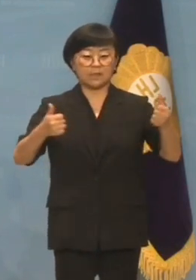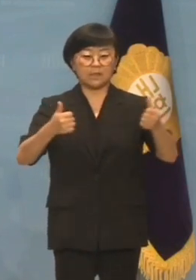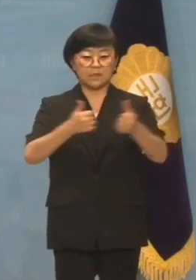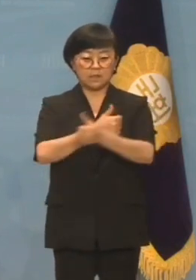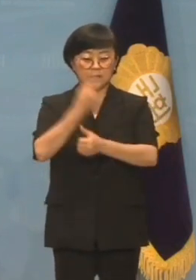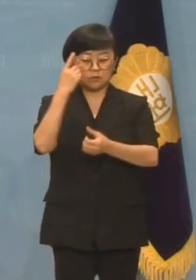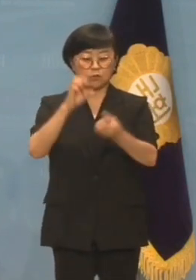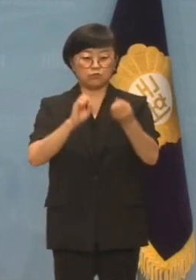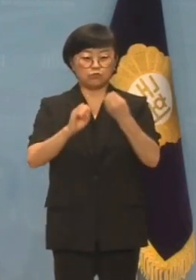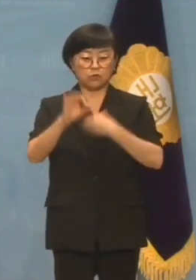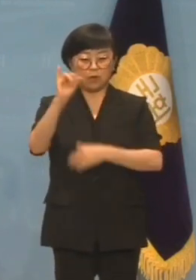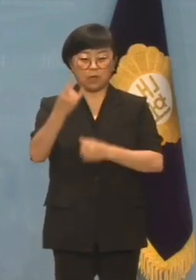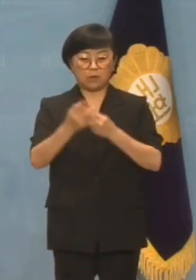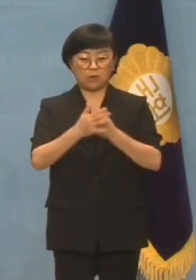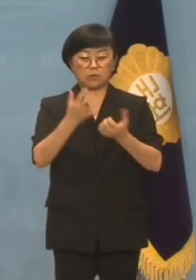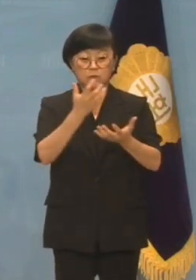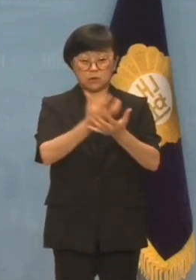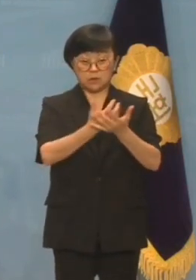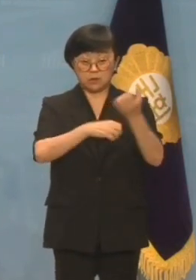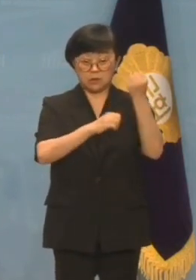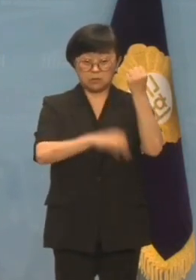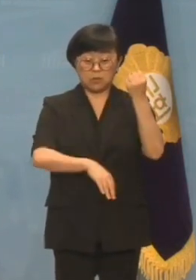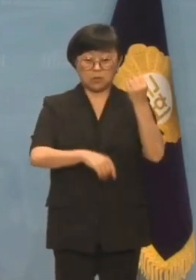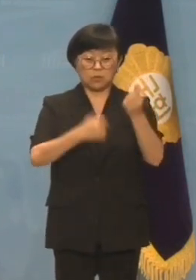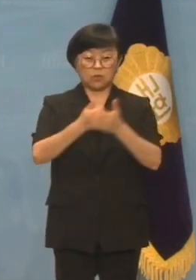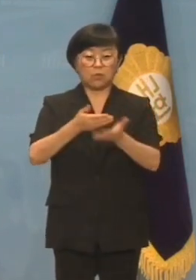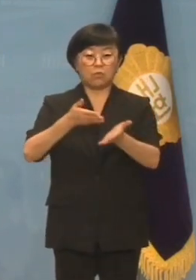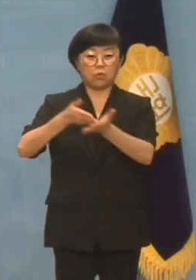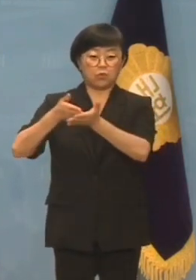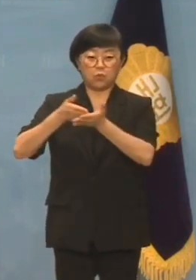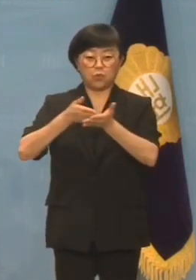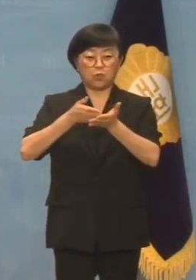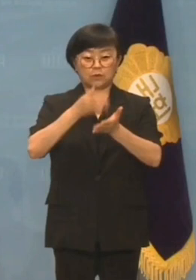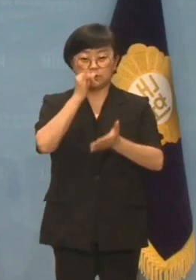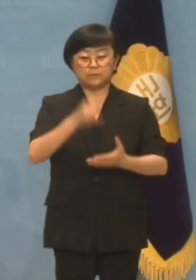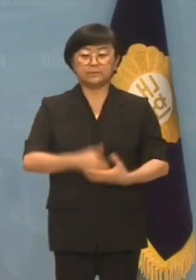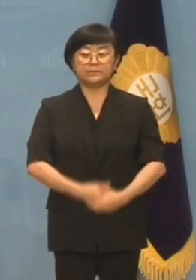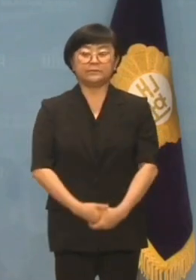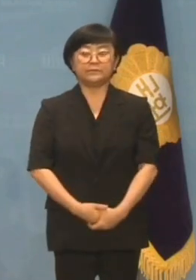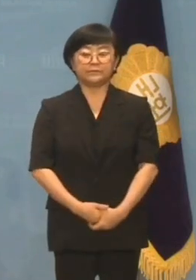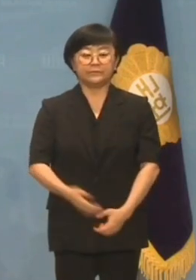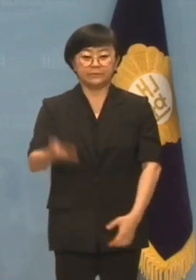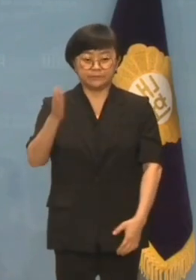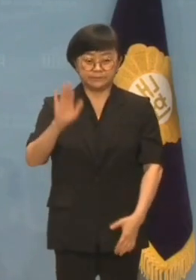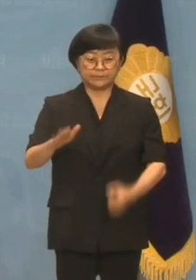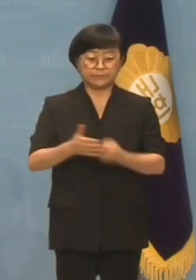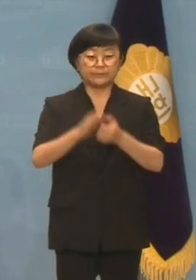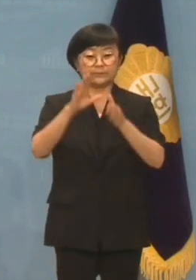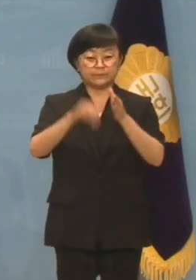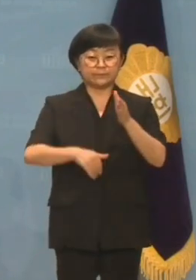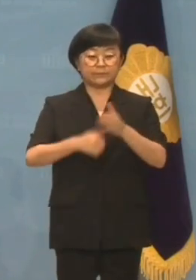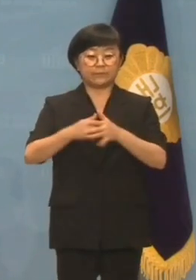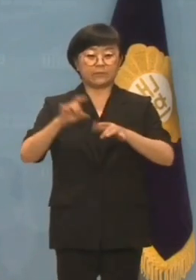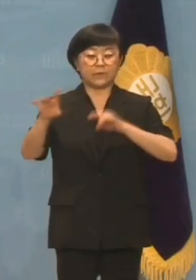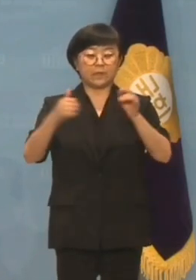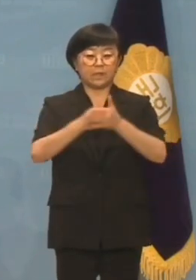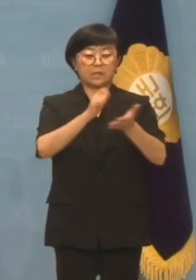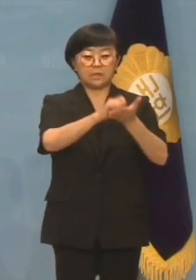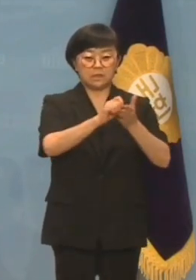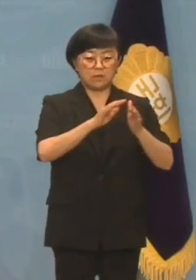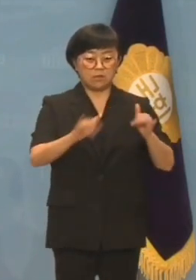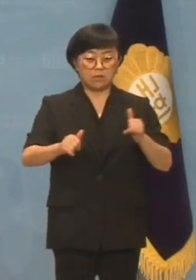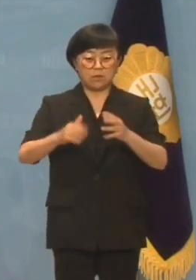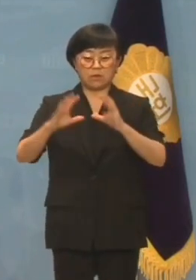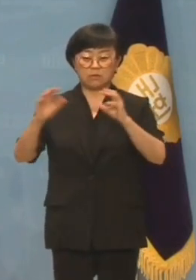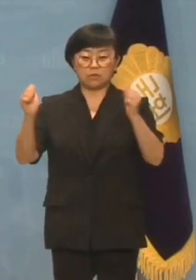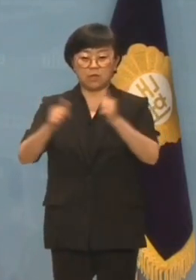있었고 인사청문 자료를 바탕으로 취재와 보도가 이뤄졌습니다. 그러나 그때마다 기자와 언론사,